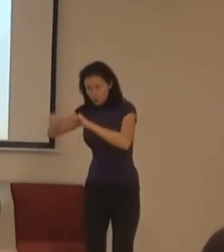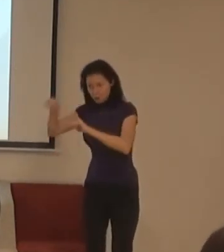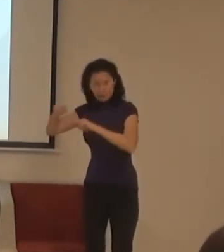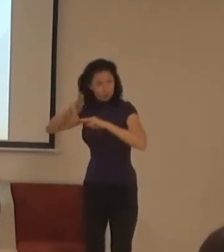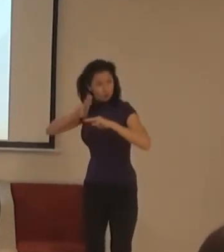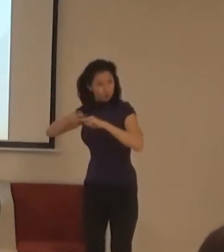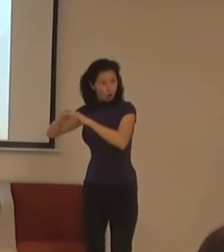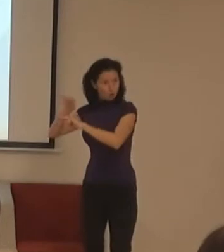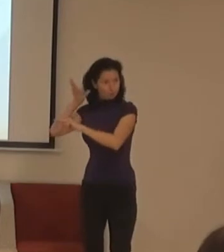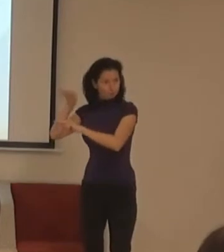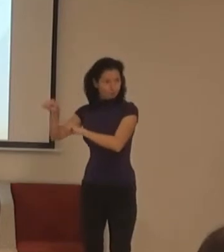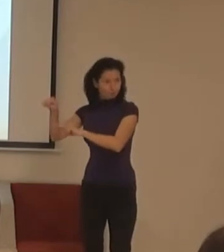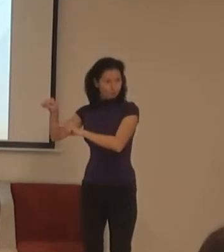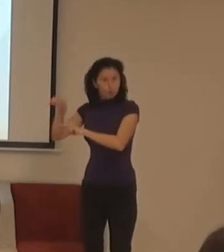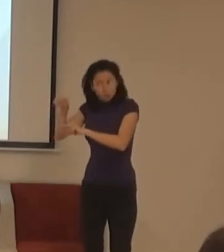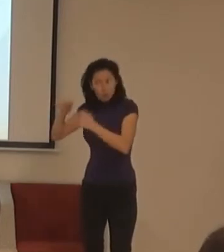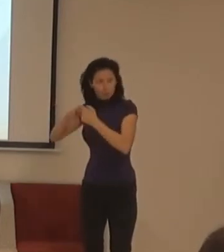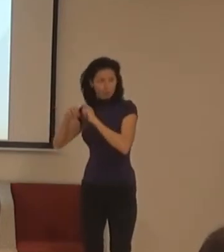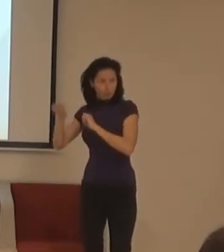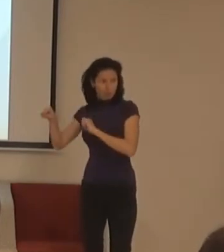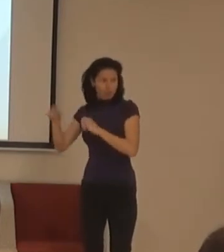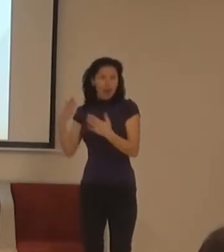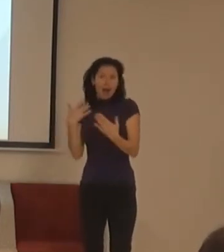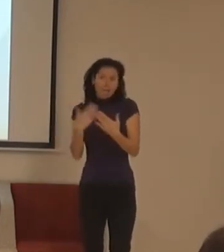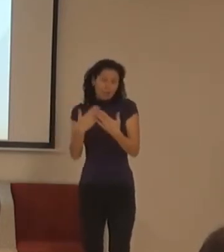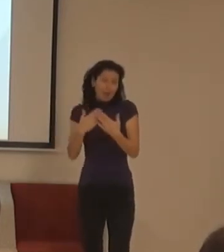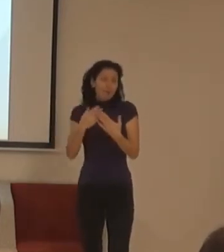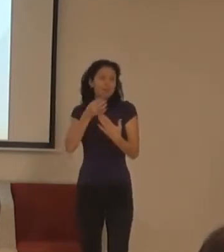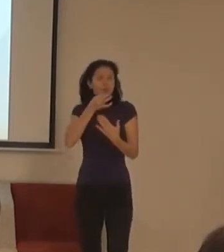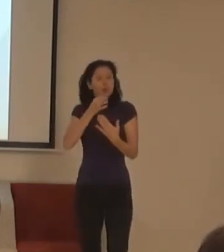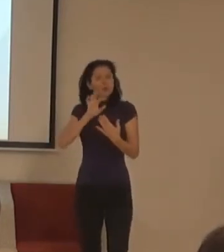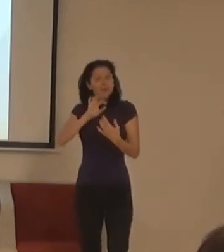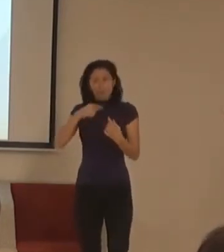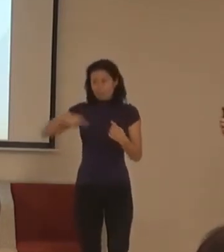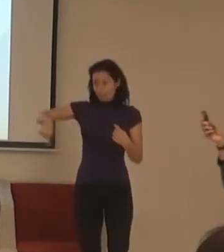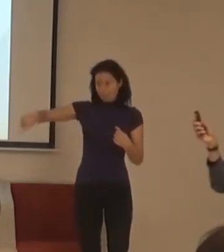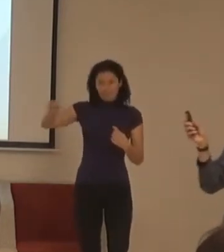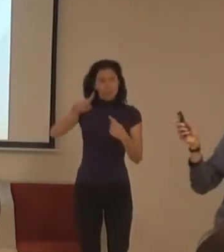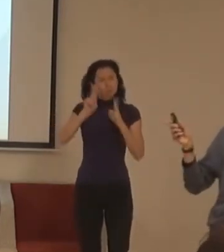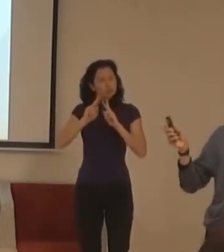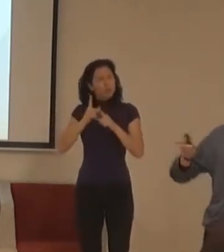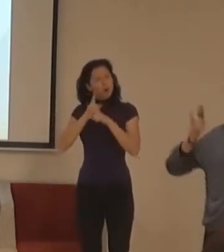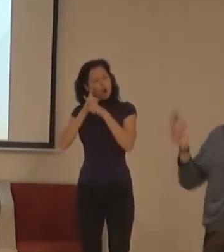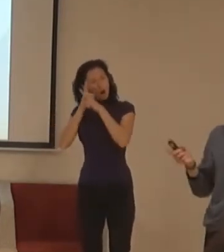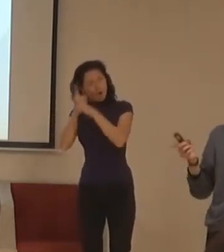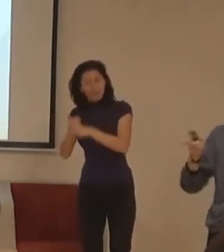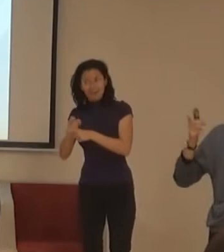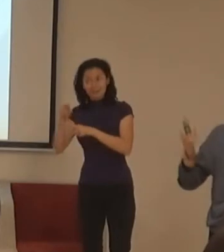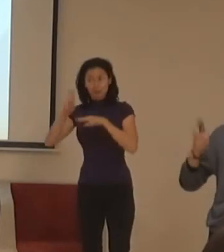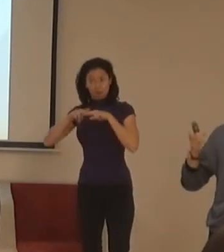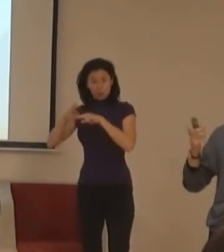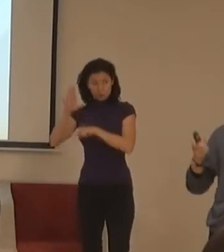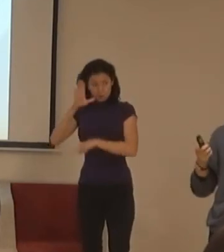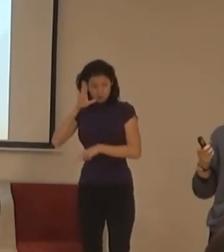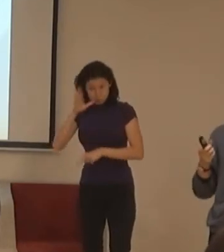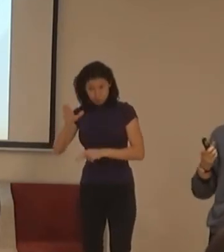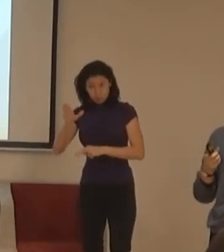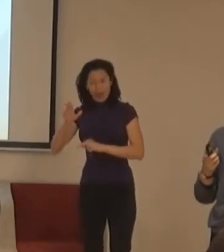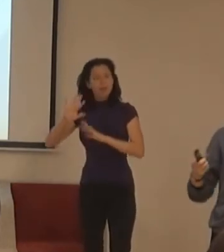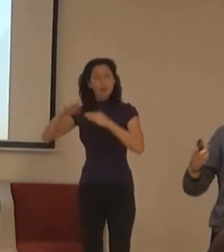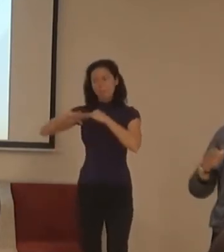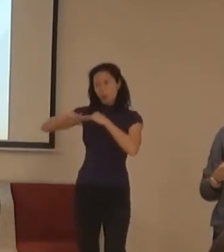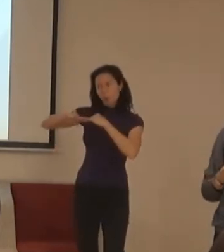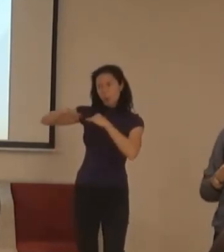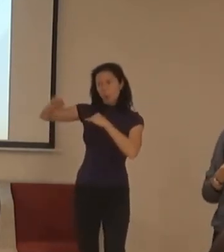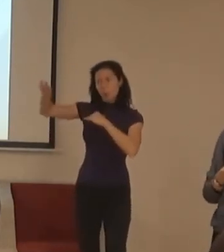neudělali my s tím vozejkem, nebo my tady sedíme. Ale když máme možnost ovlivnit, to jestli tam vzniknou schody, nebo jak ty schody vzniknou,